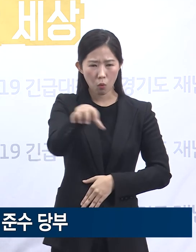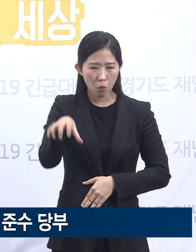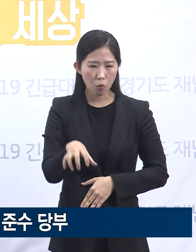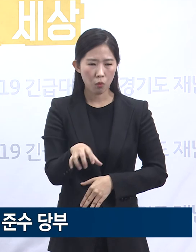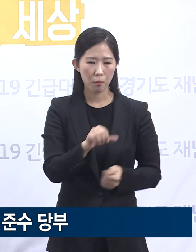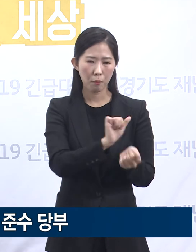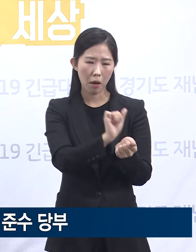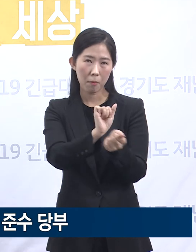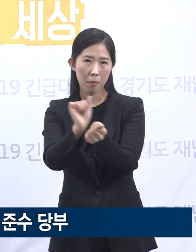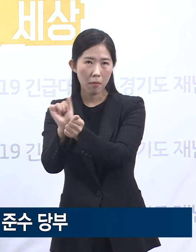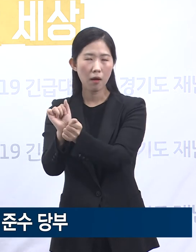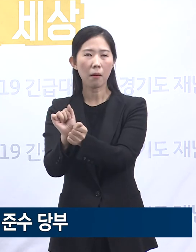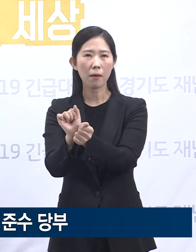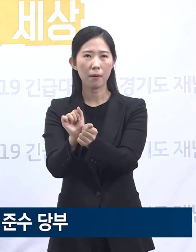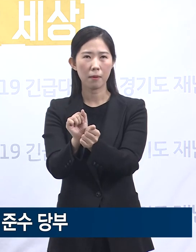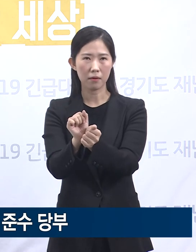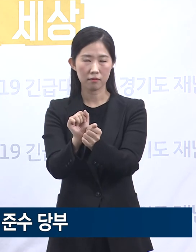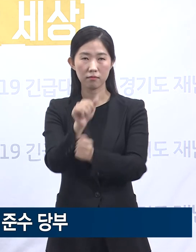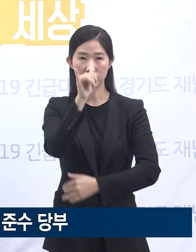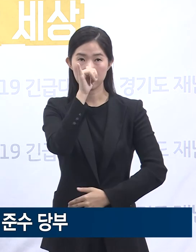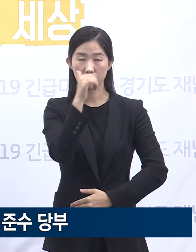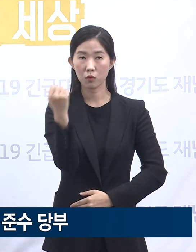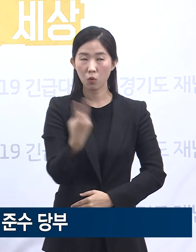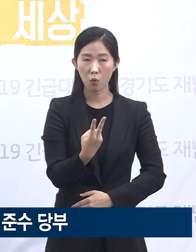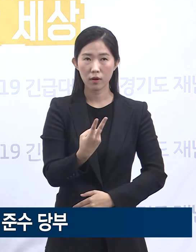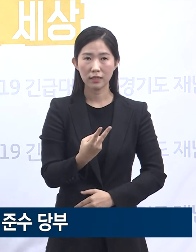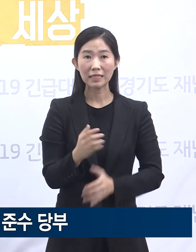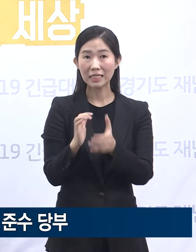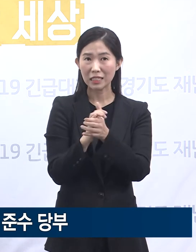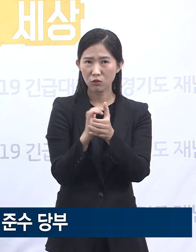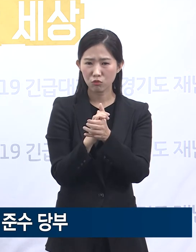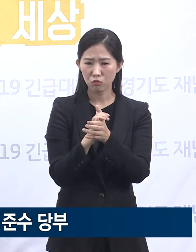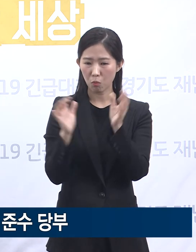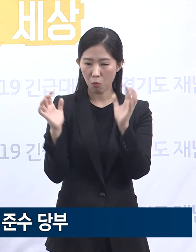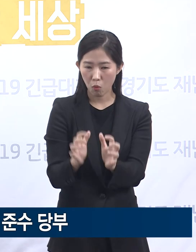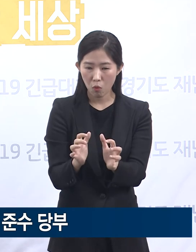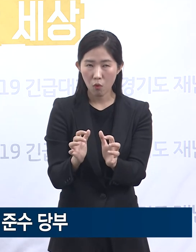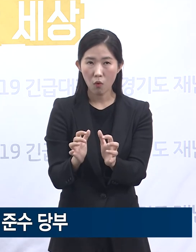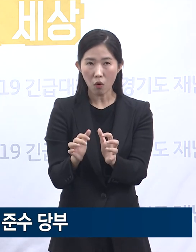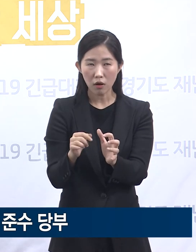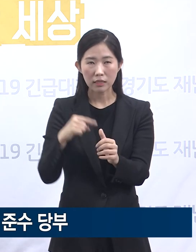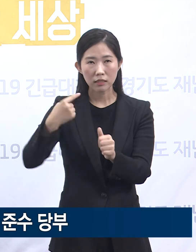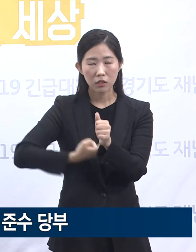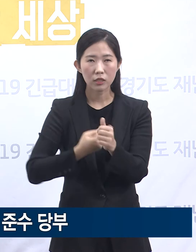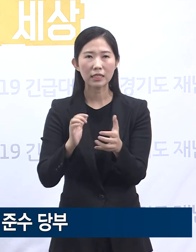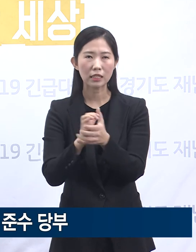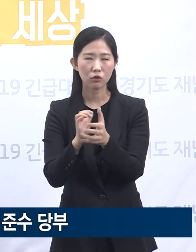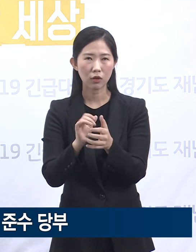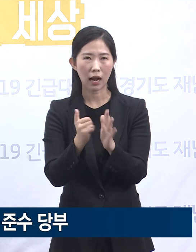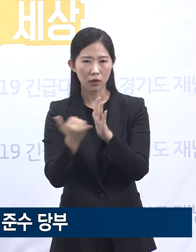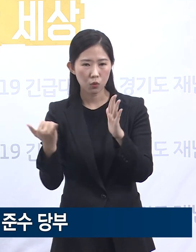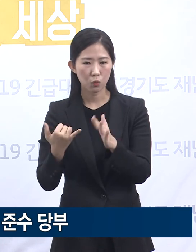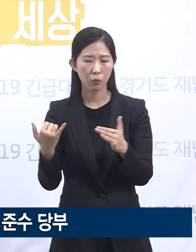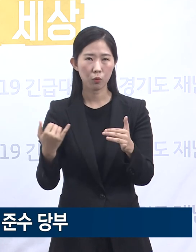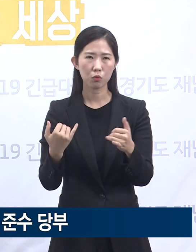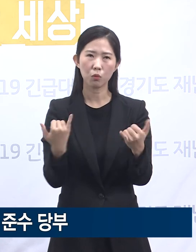산발적으로 발생하고 있으며 특히 지인들과의 모임을 통하여 친구들과 가족들에게 확산되고 있습니다.